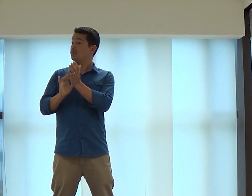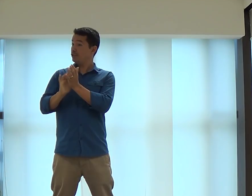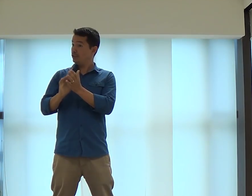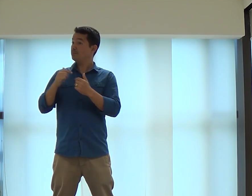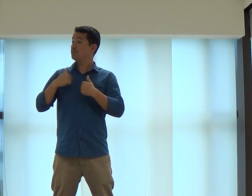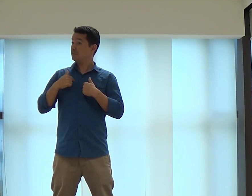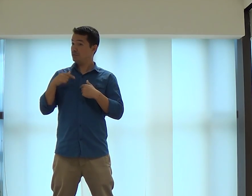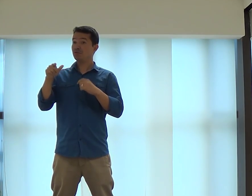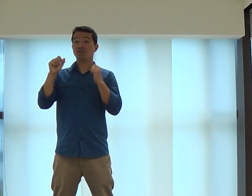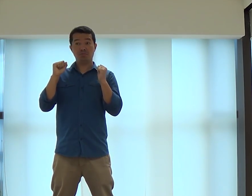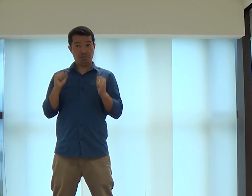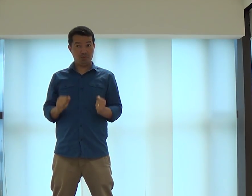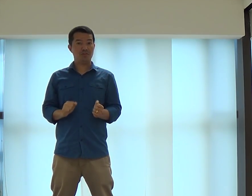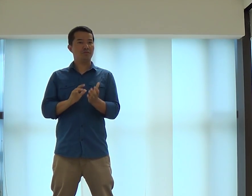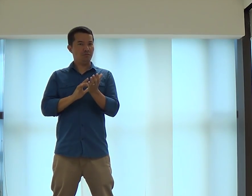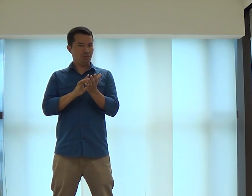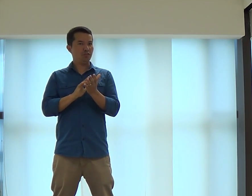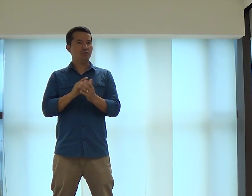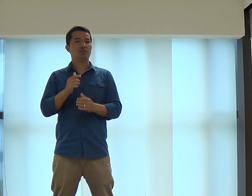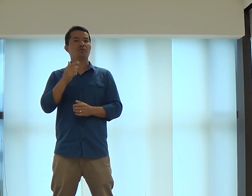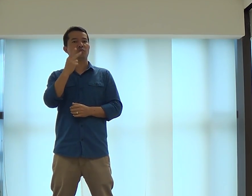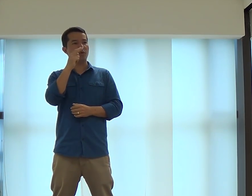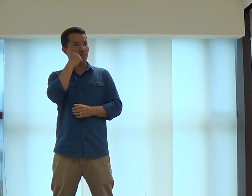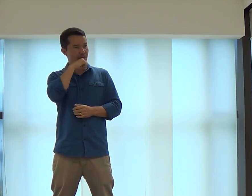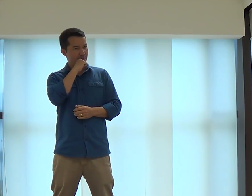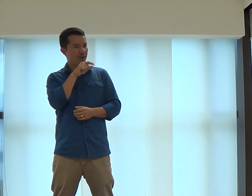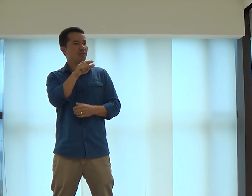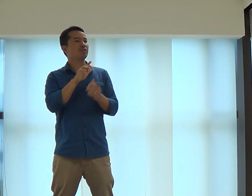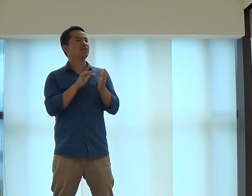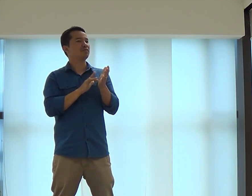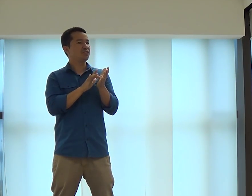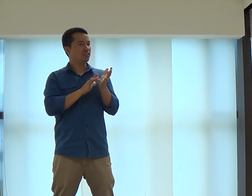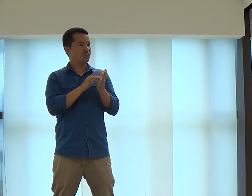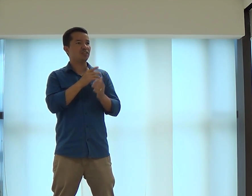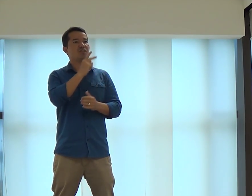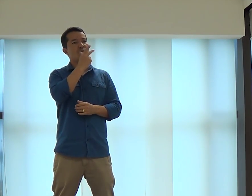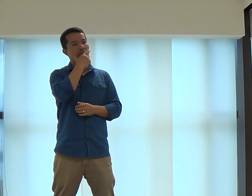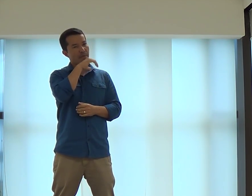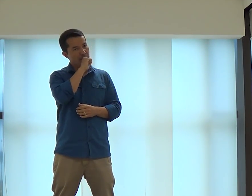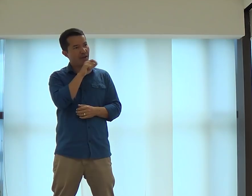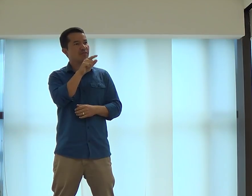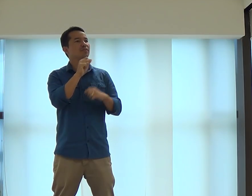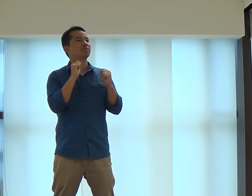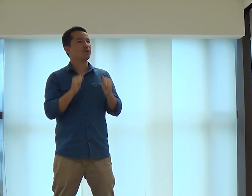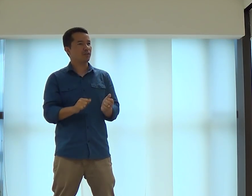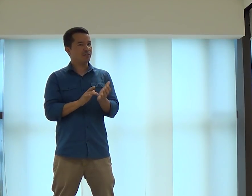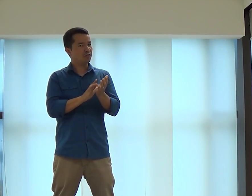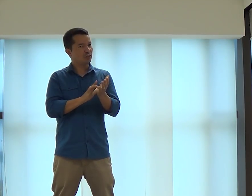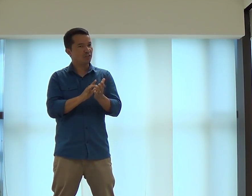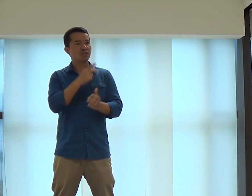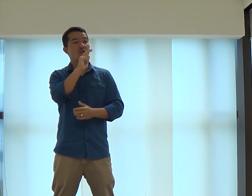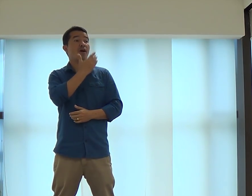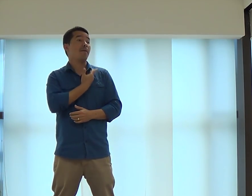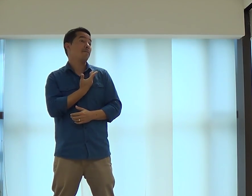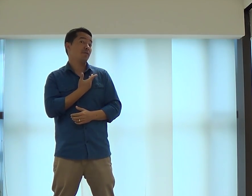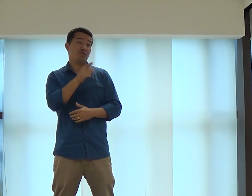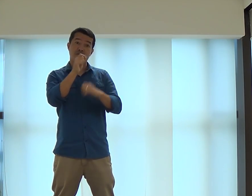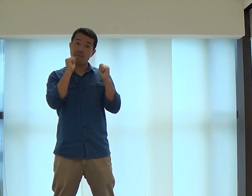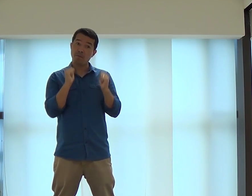Você pode fingir pra mim. Você pode ser fingido pra sua mãe, pro seu papai, né? Você pode estar fazendo